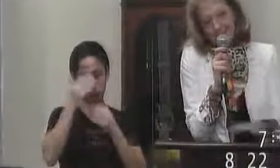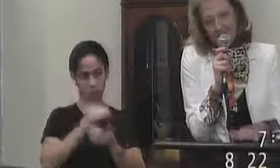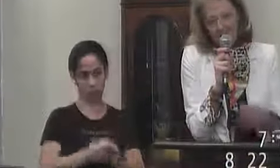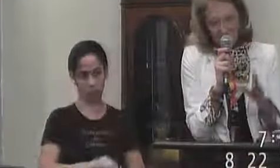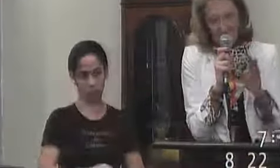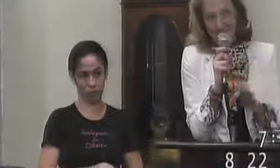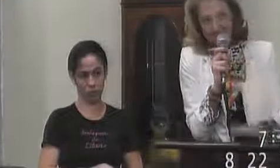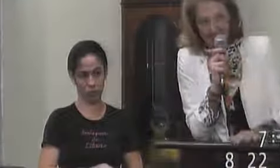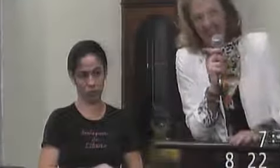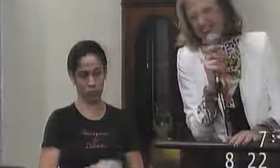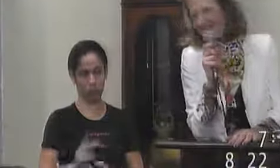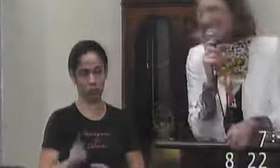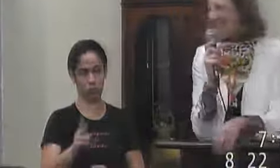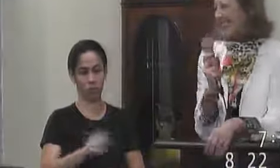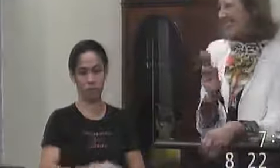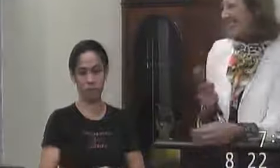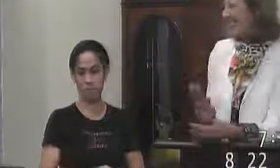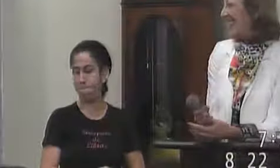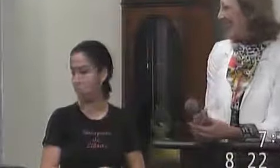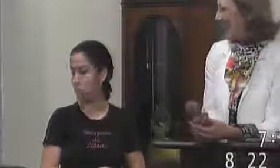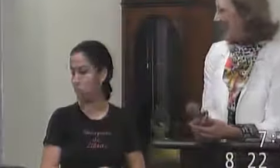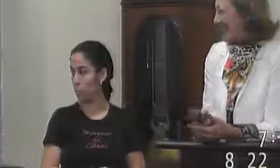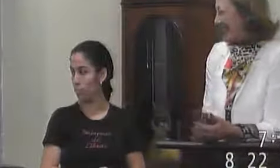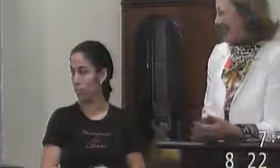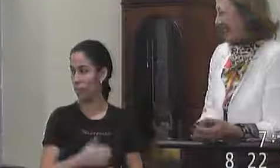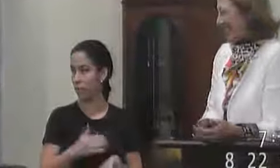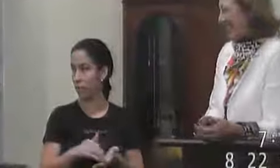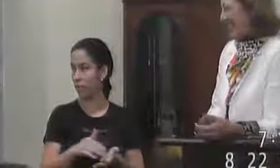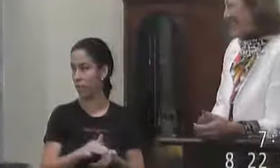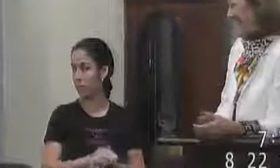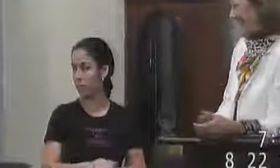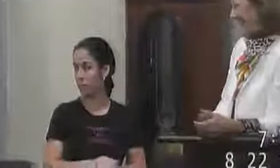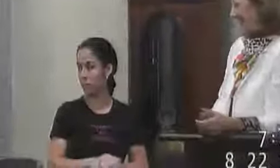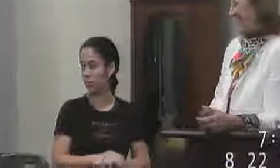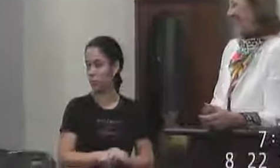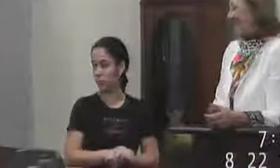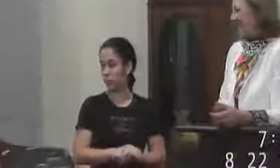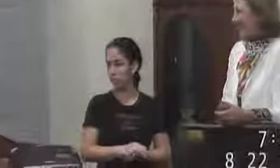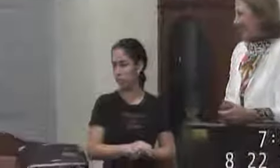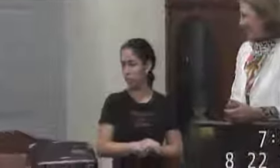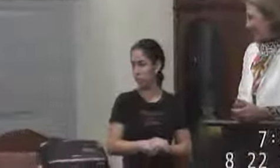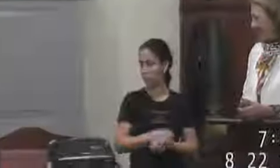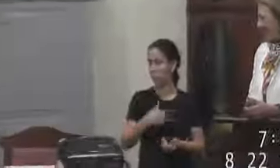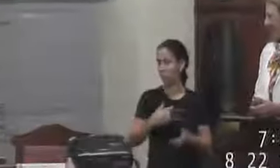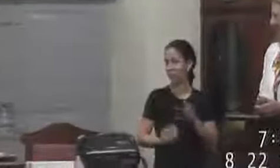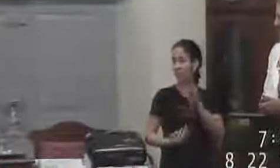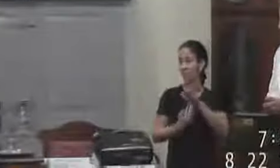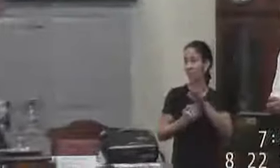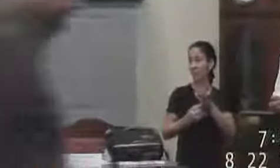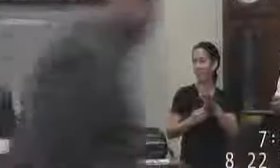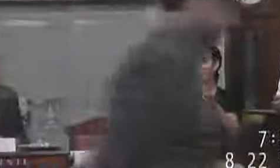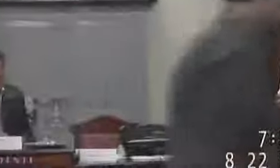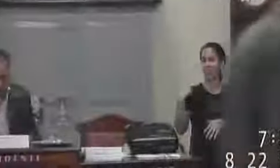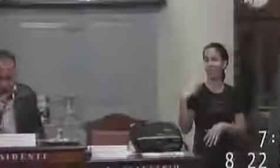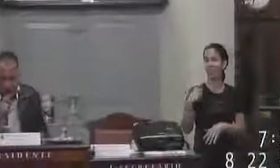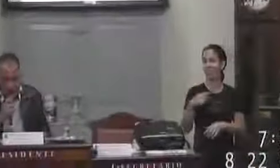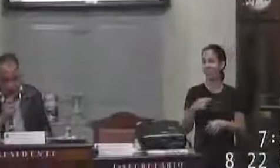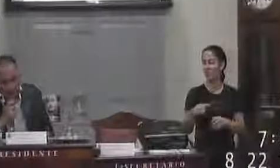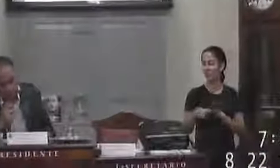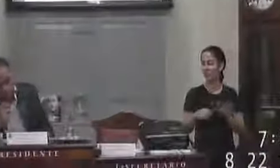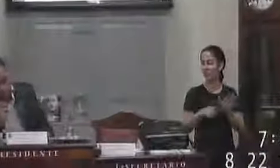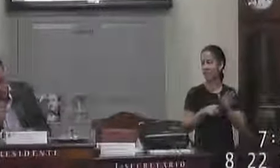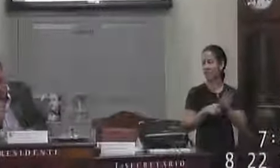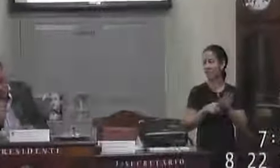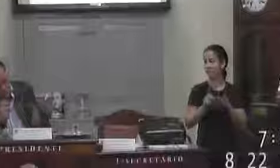vamos continuar secretária eu sou o último vereador enfim